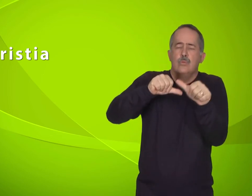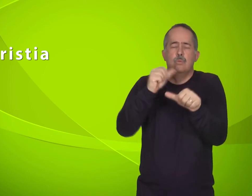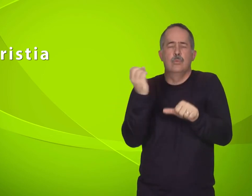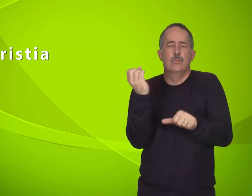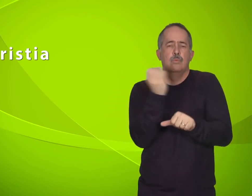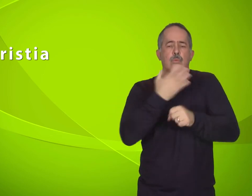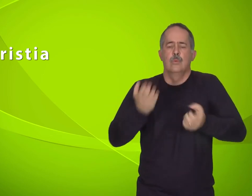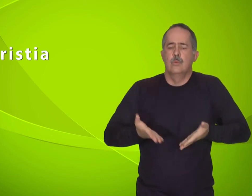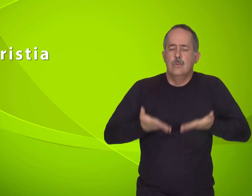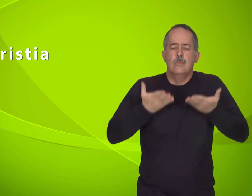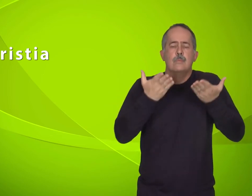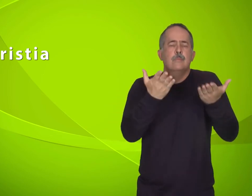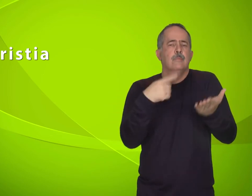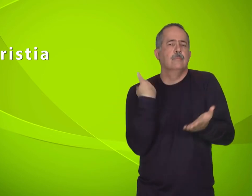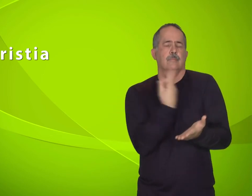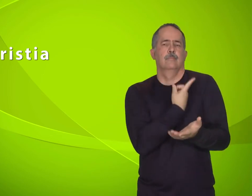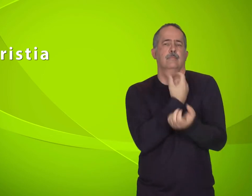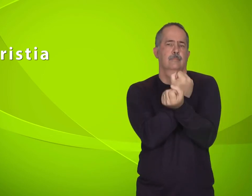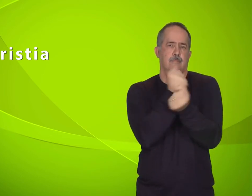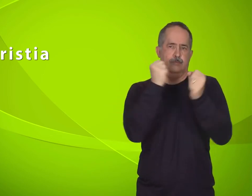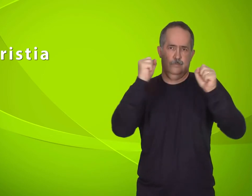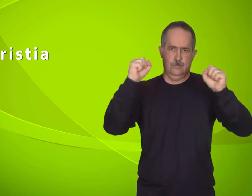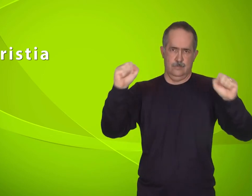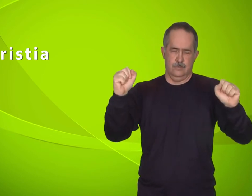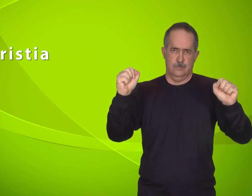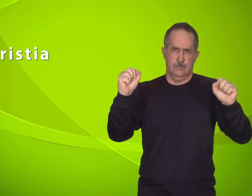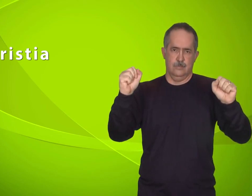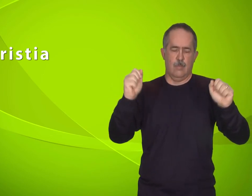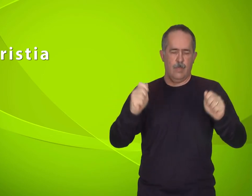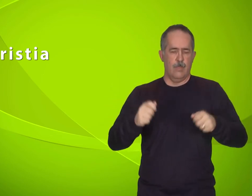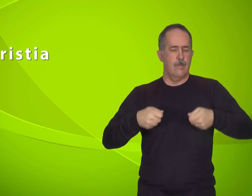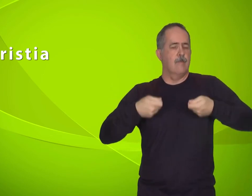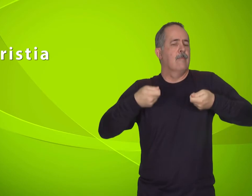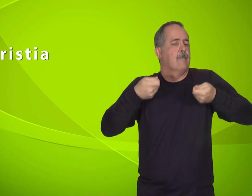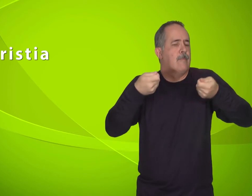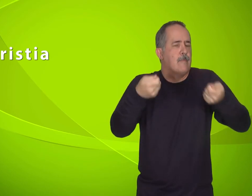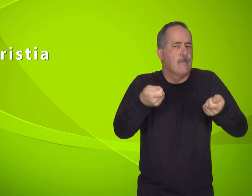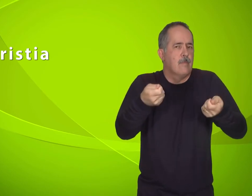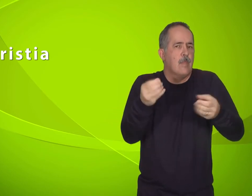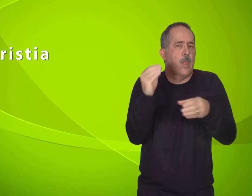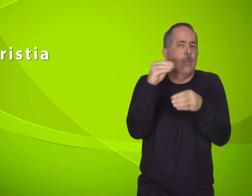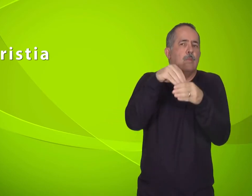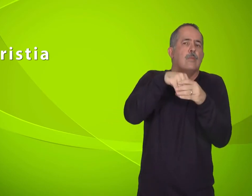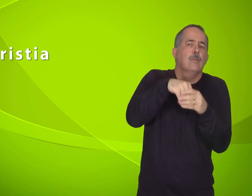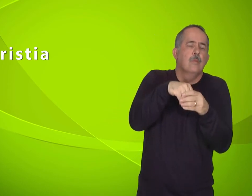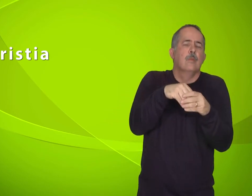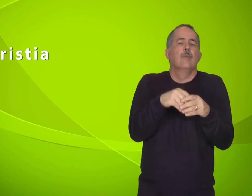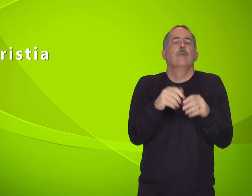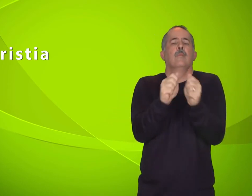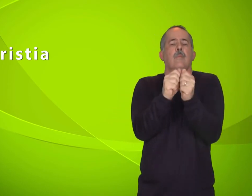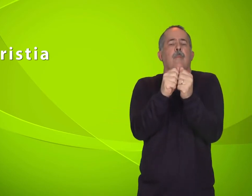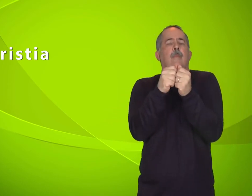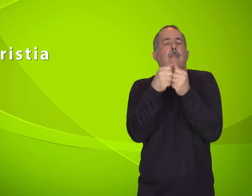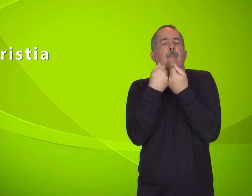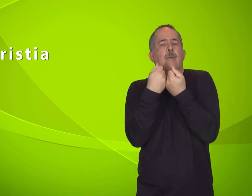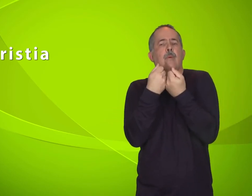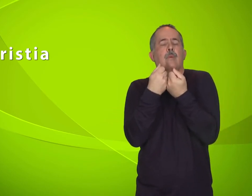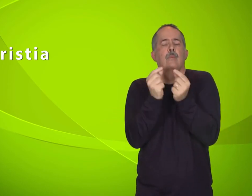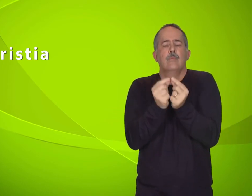oferecimento para nos salvar, dando-se agora no pão eucarístico, que